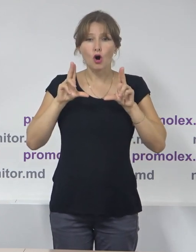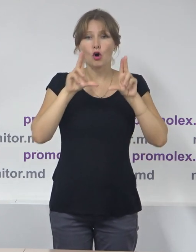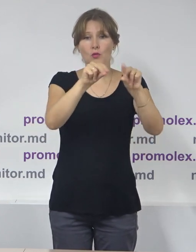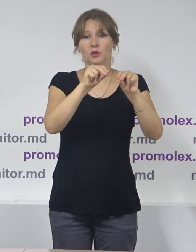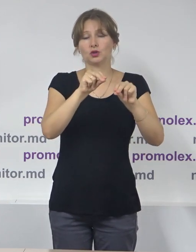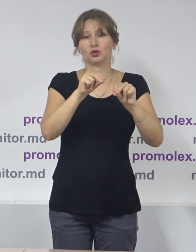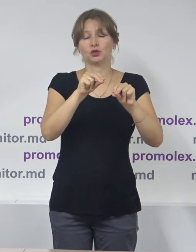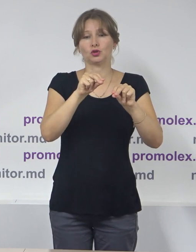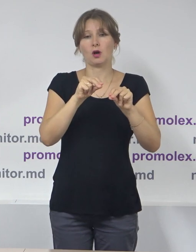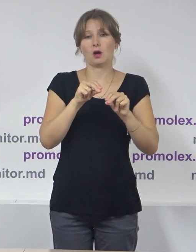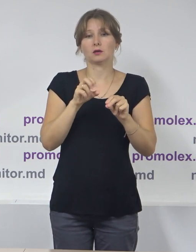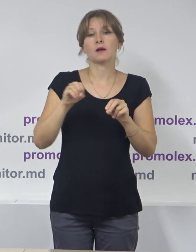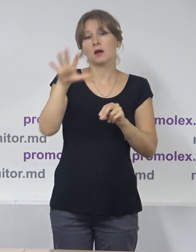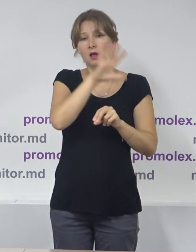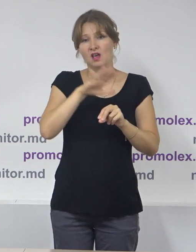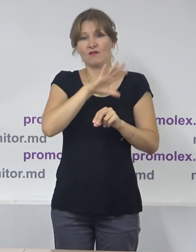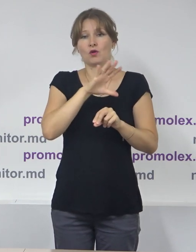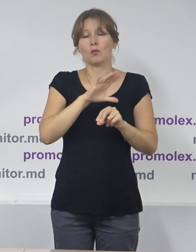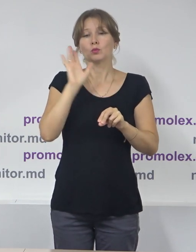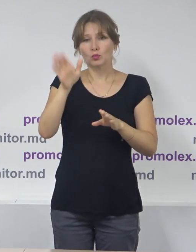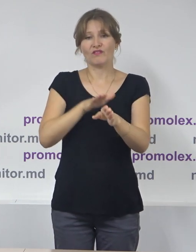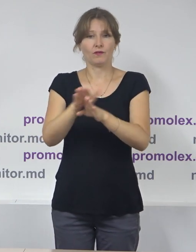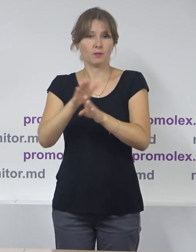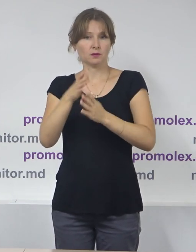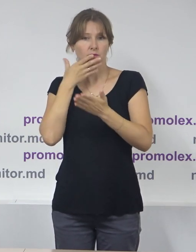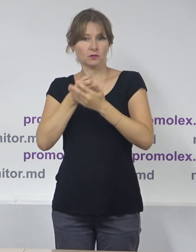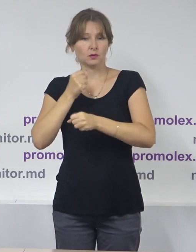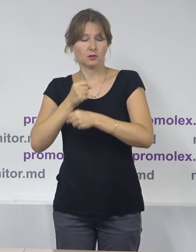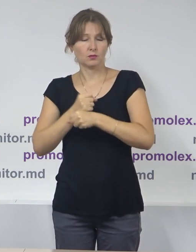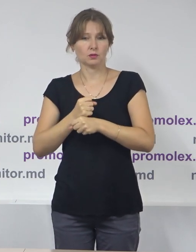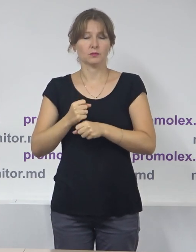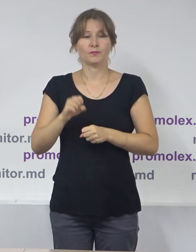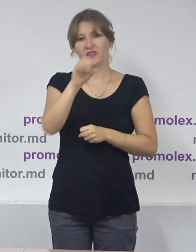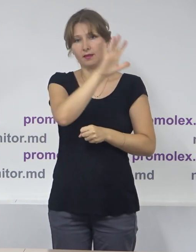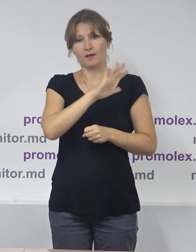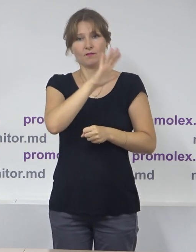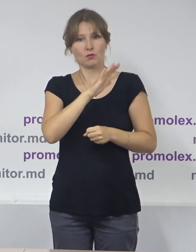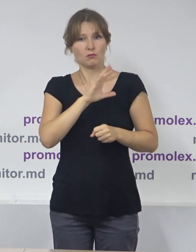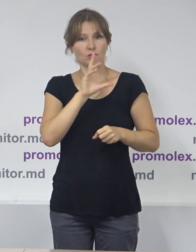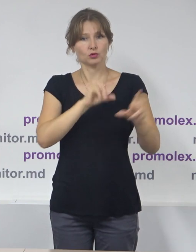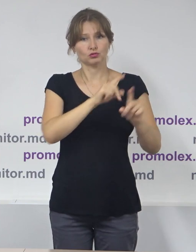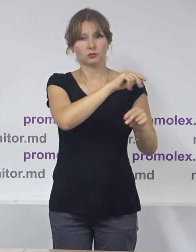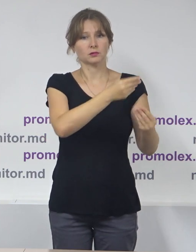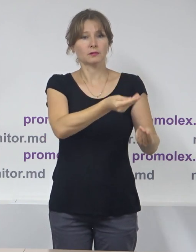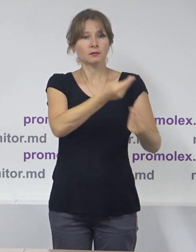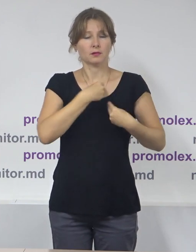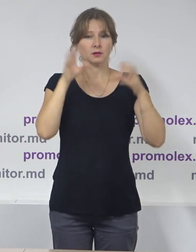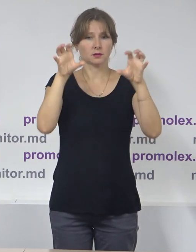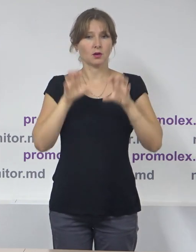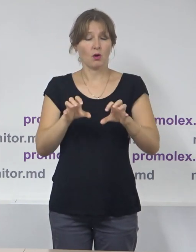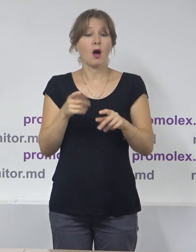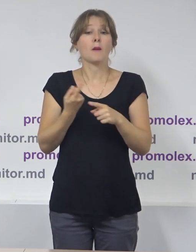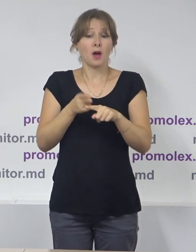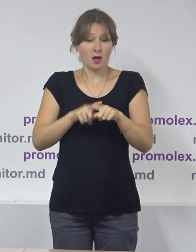în parcursul său spre Uniunea Europeană. În opinia promolex, majoritatea modificărilor aduse codului electoral sunt